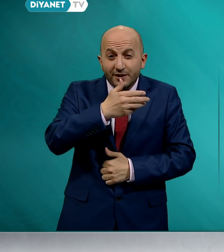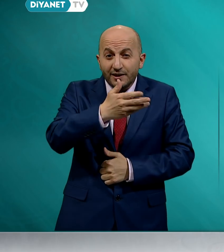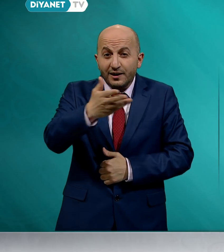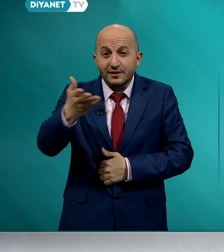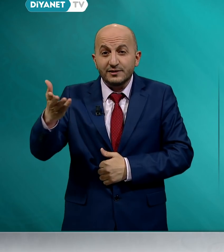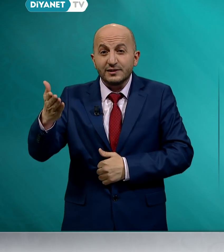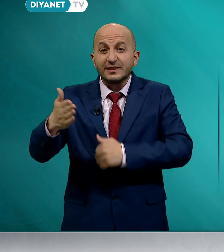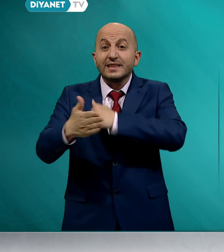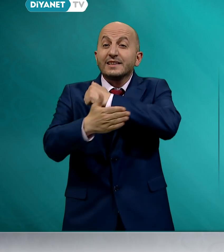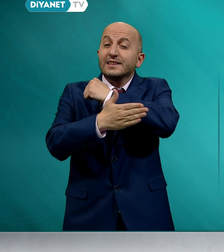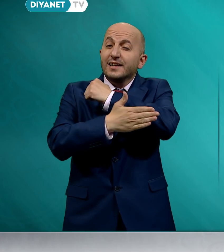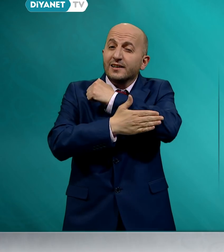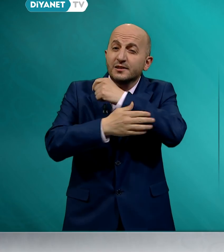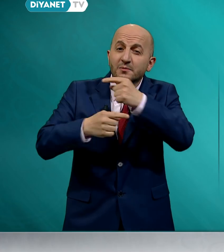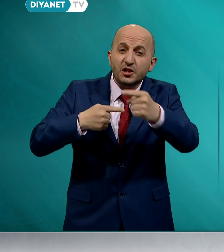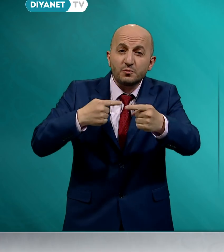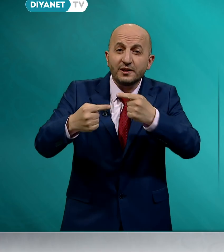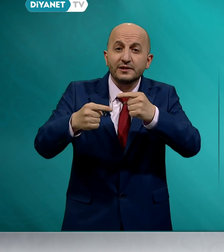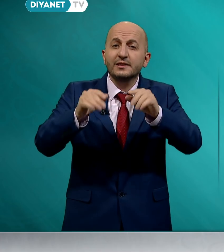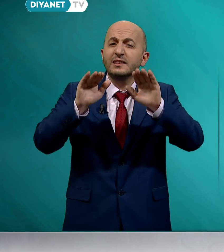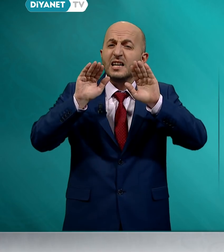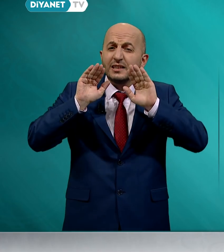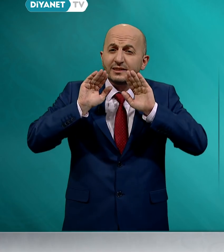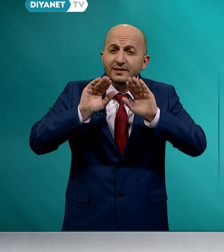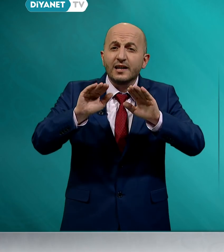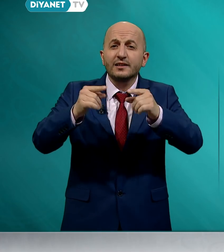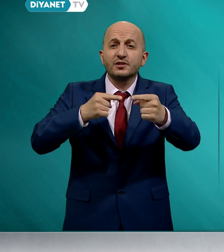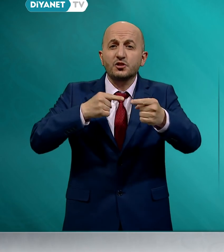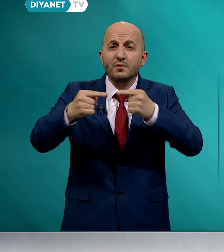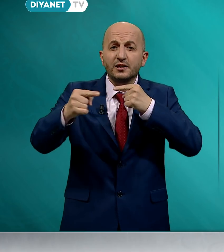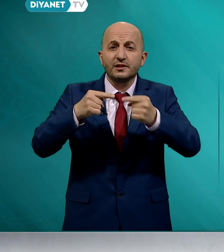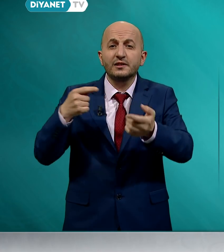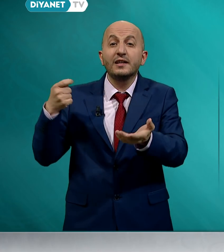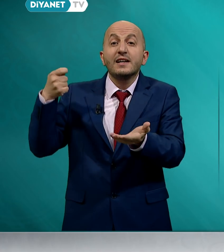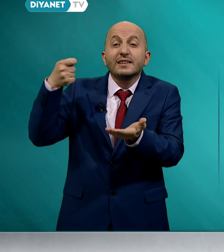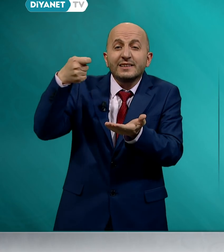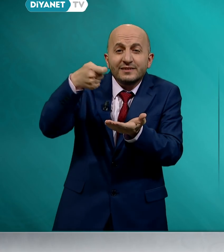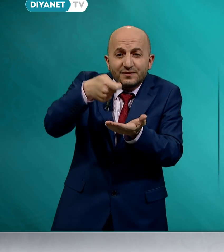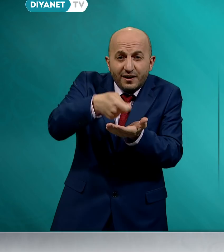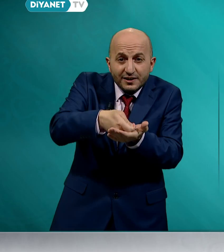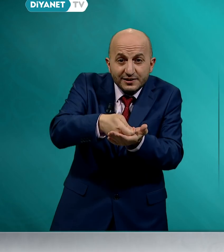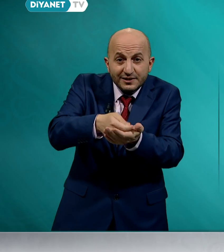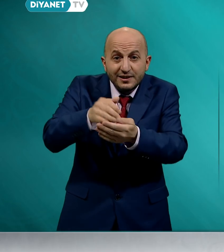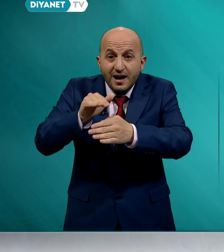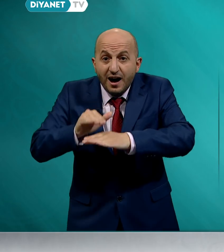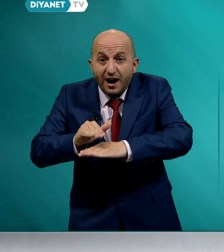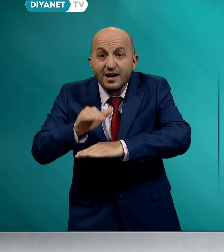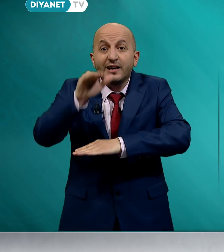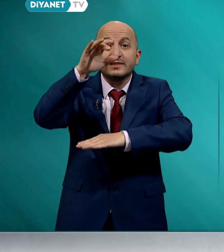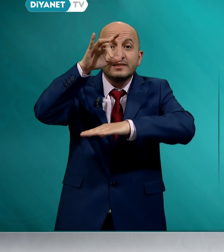Müslümanlar yardımlaşmayı, dayanışmayı, infakı hayatın